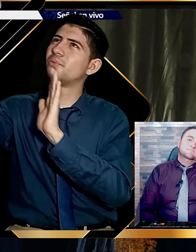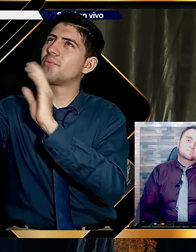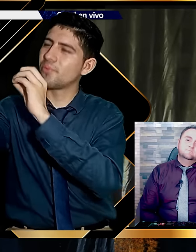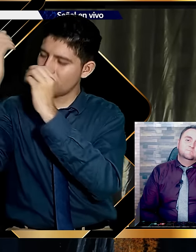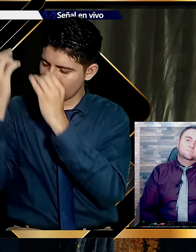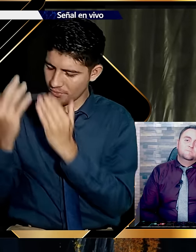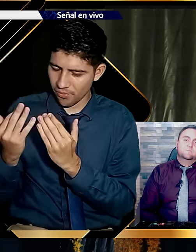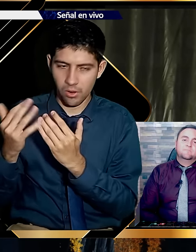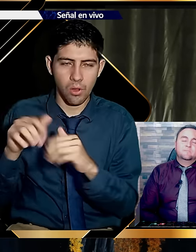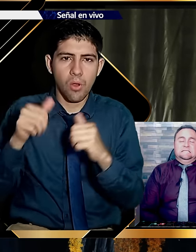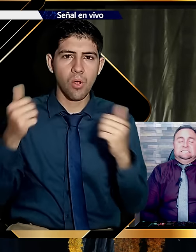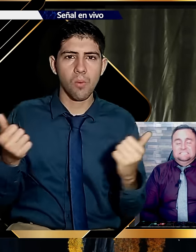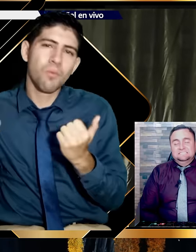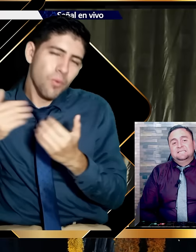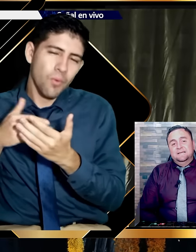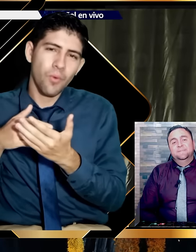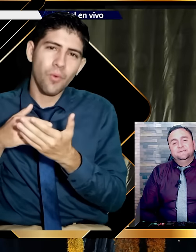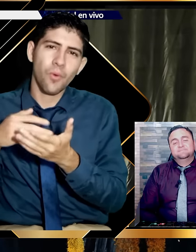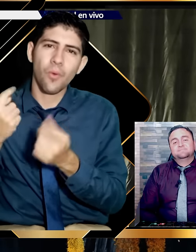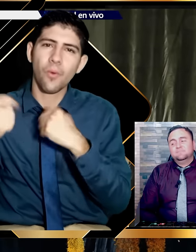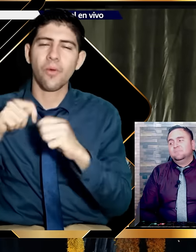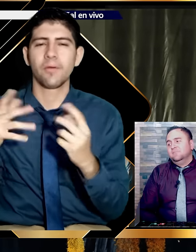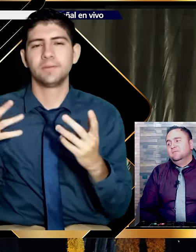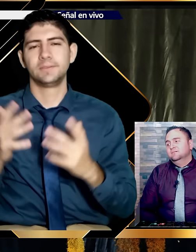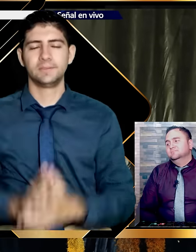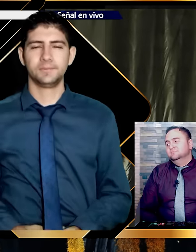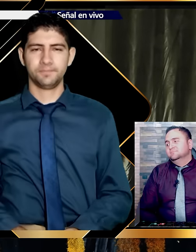De la cercanía de Dios. Como pudo venderla.